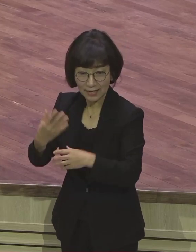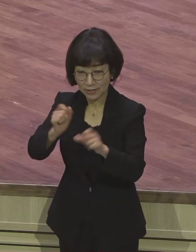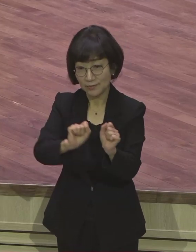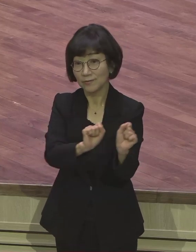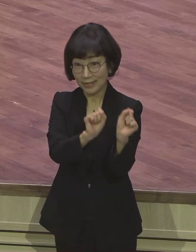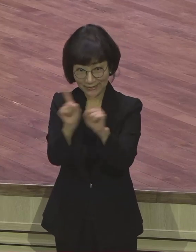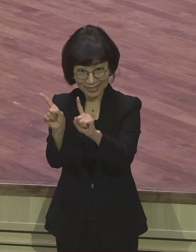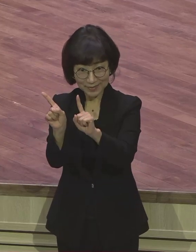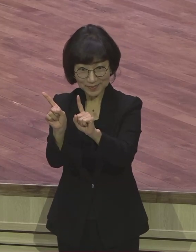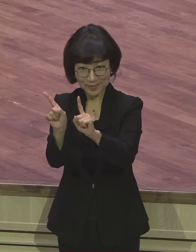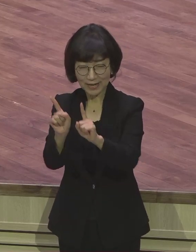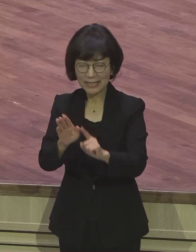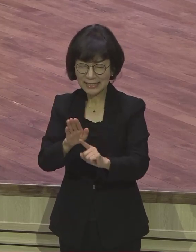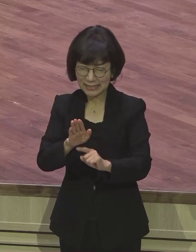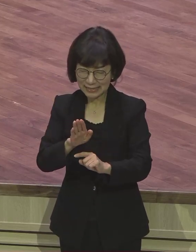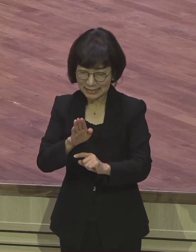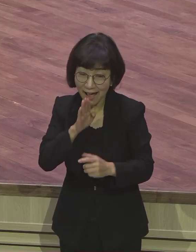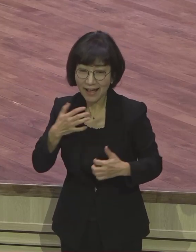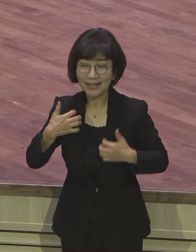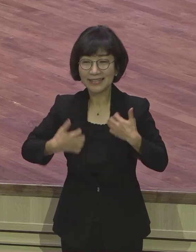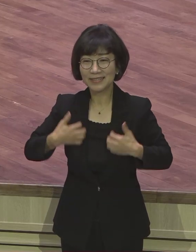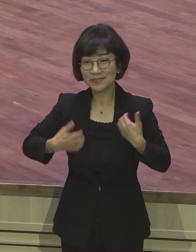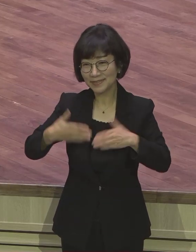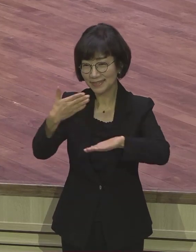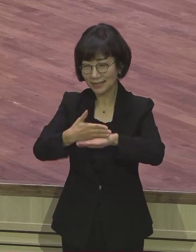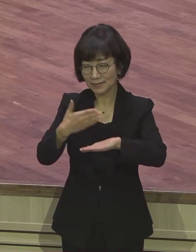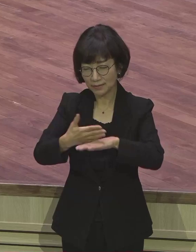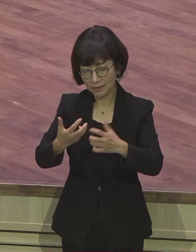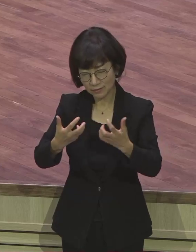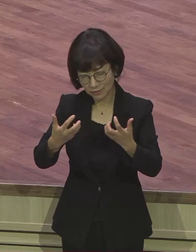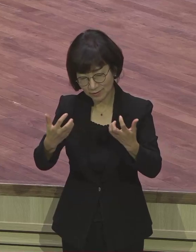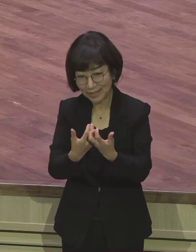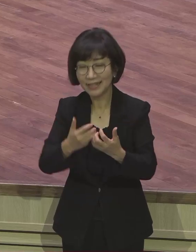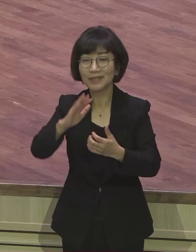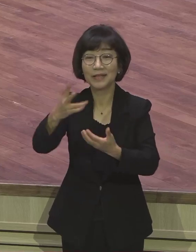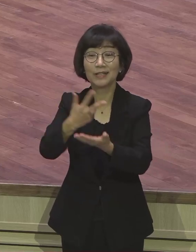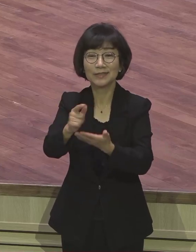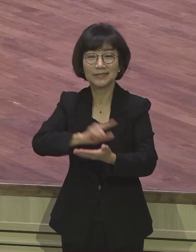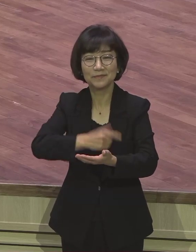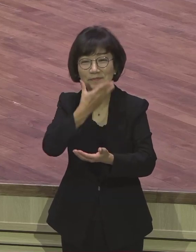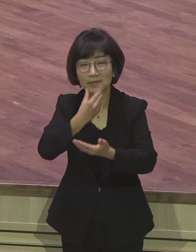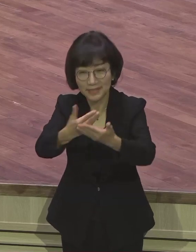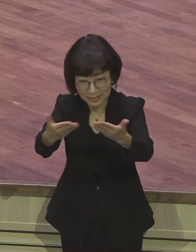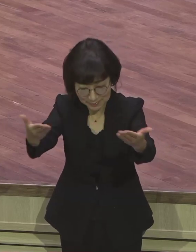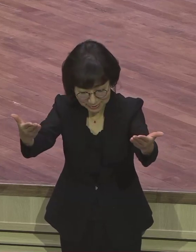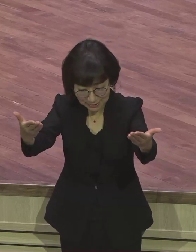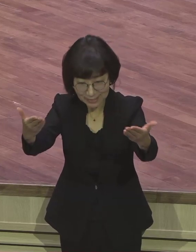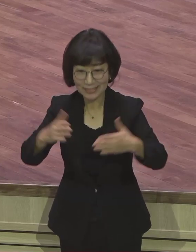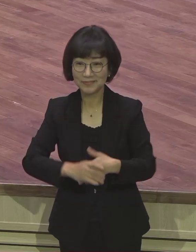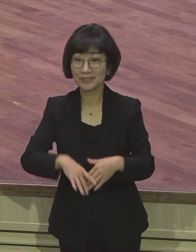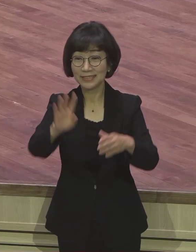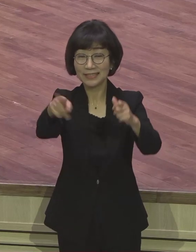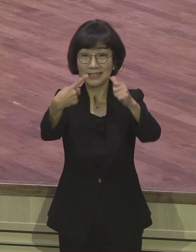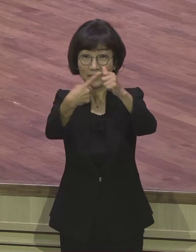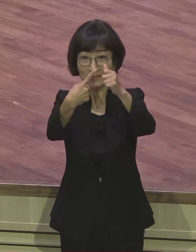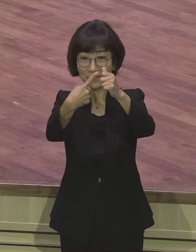참 기쁨, 참 감사가 넘치는 삶이 되기를 죄므로 축복합니다. 그럼 첫째로 복음